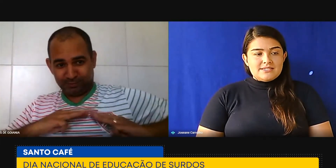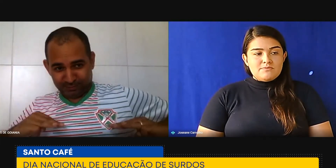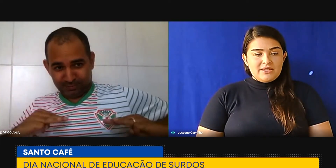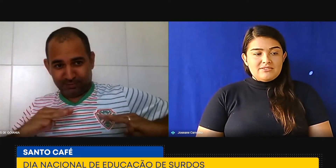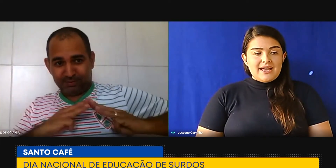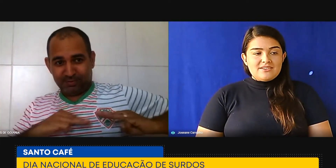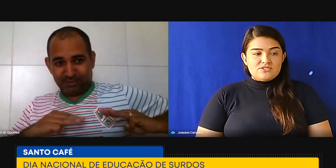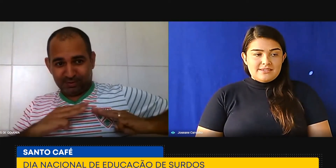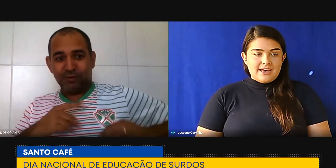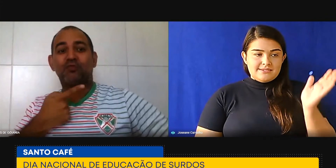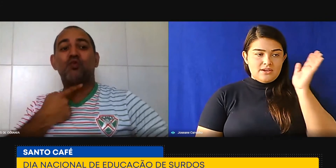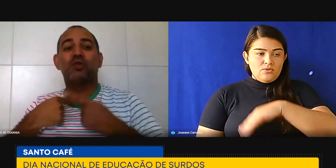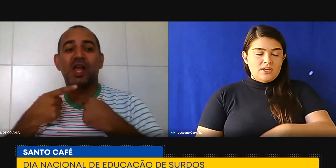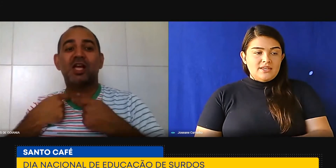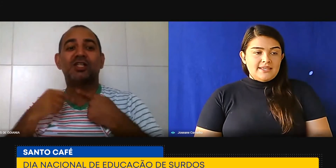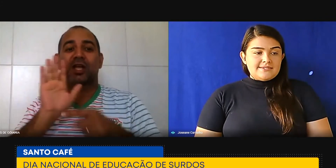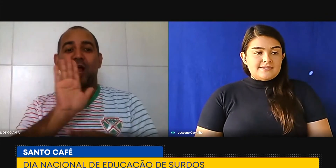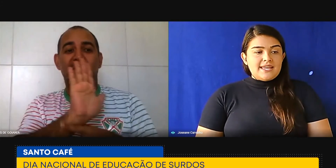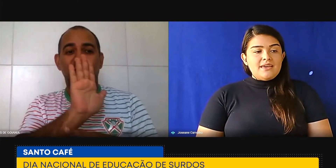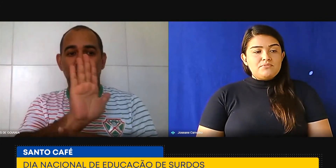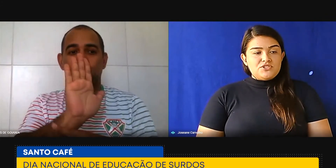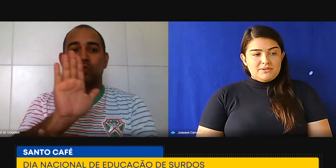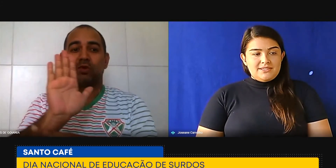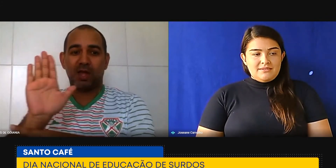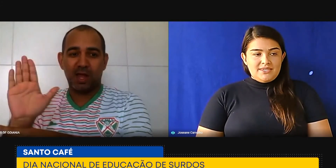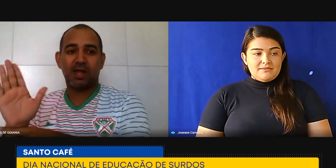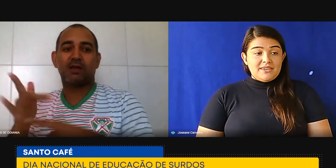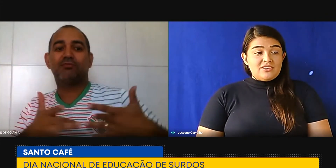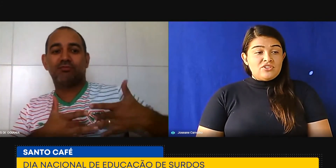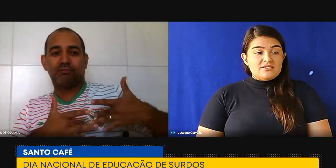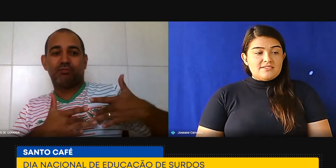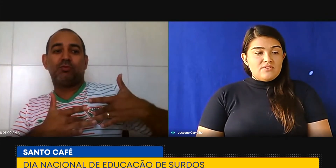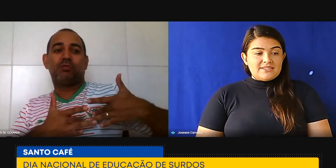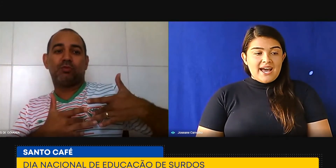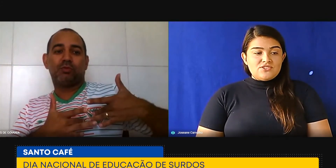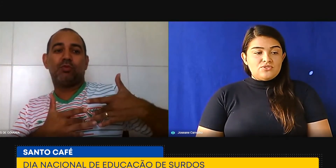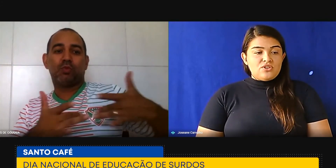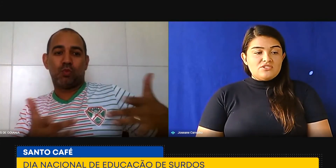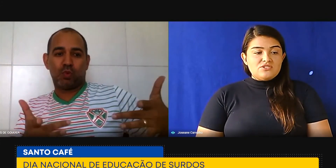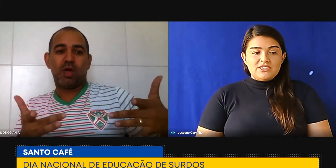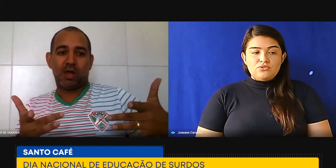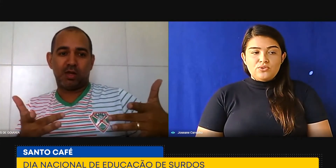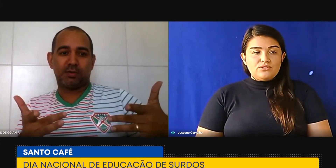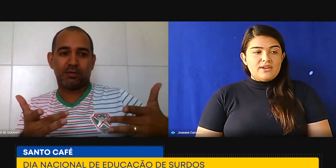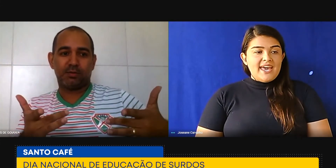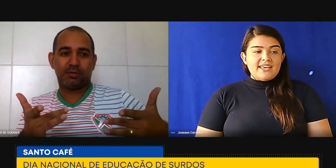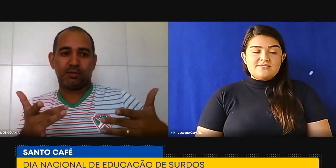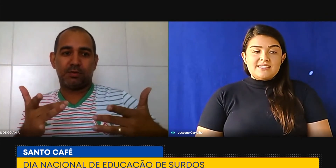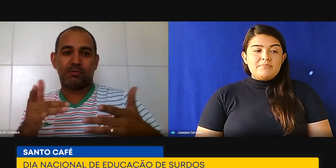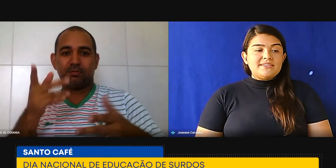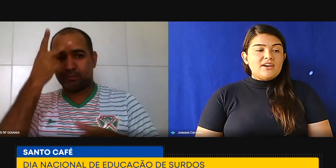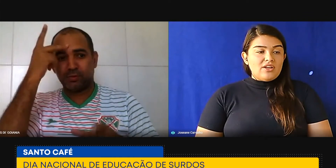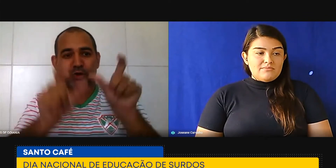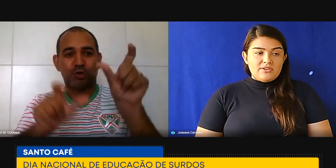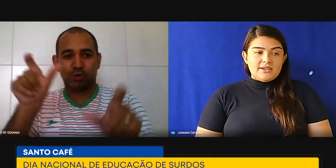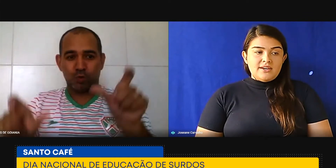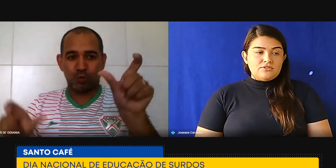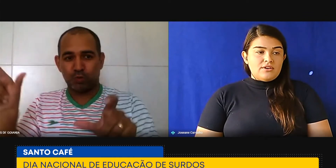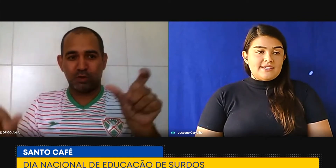nesse momento da associação, nesses tempos de pandemia. Porque a nossa vontade, o nosso intuito é de sempre estar colaborando com